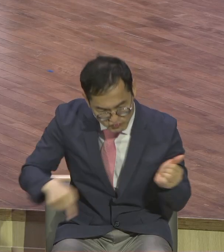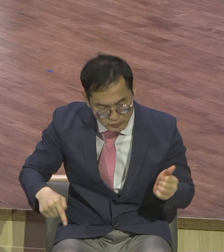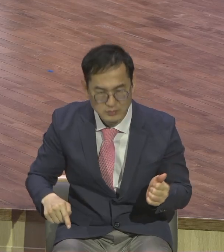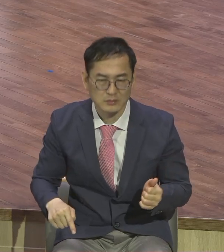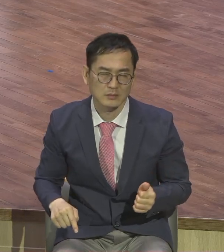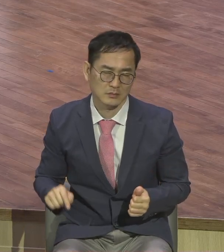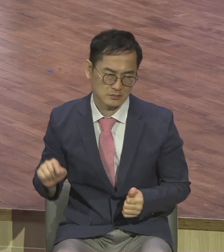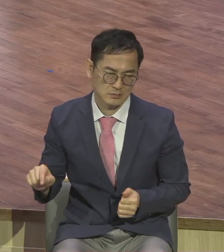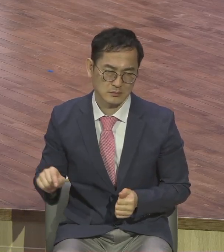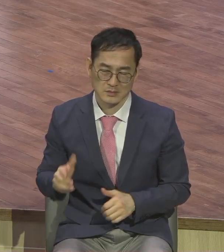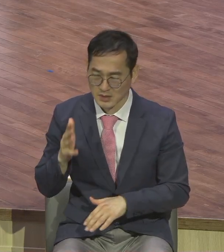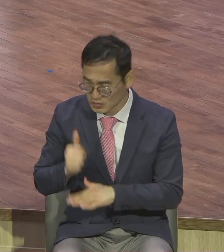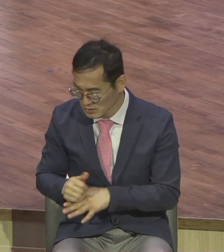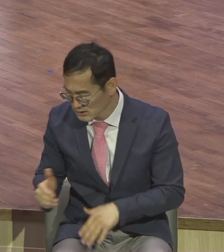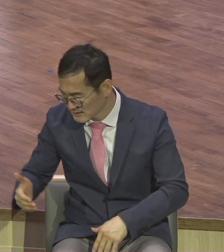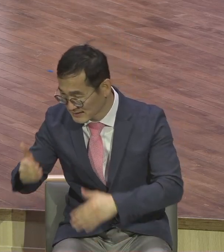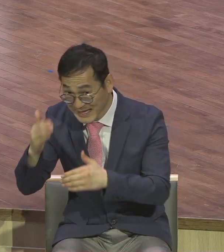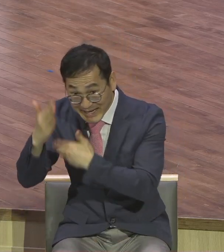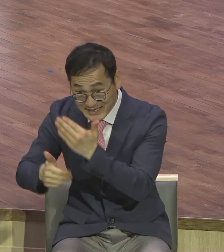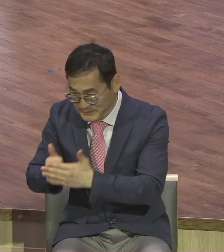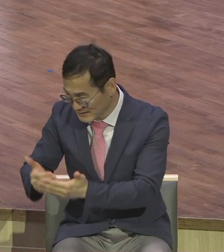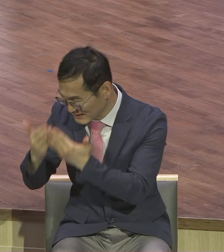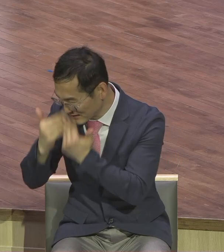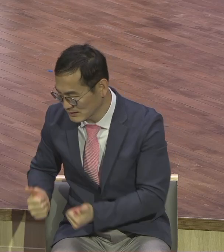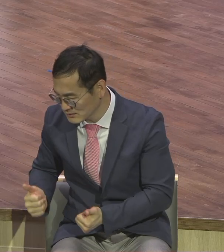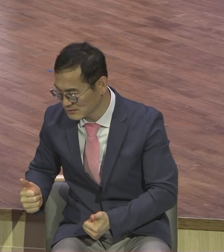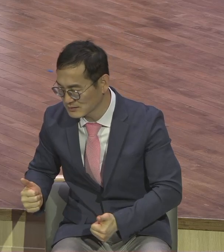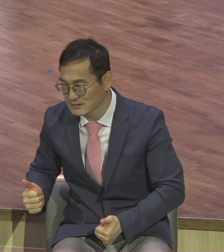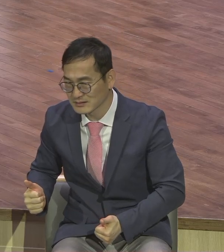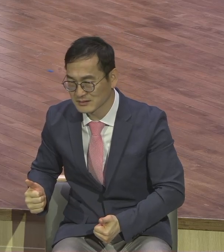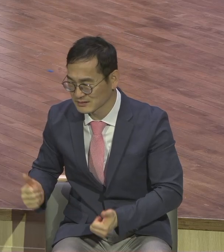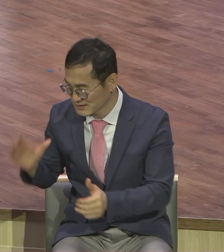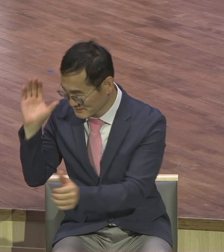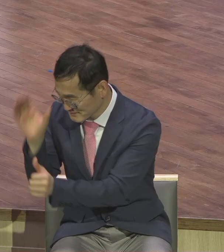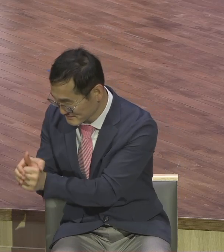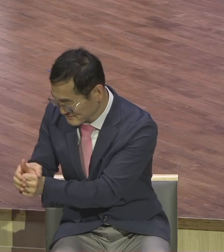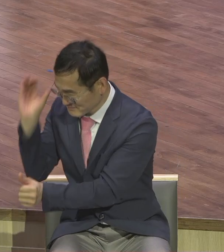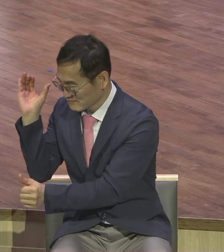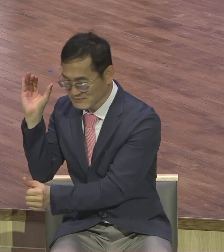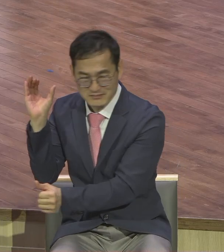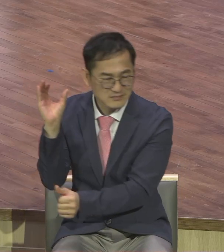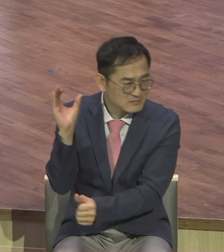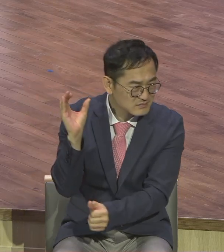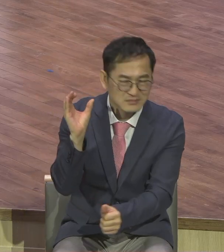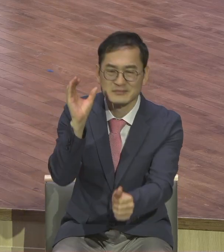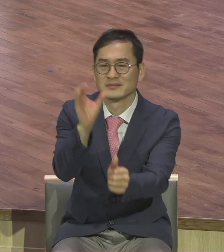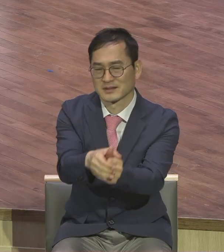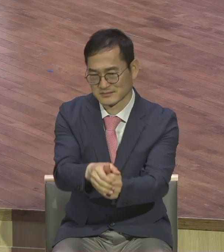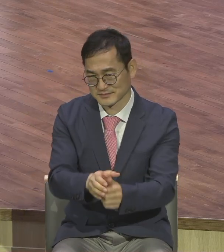촛대를 이방인 쪽으로 옮겨버렸어요. 여기서 우리는 인내하시는 하나님